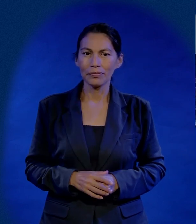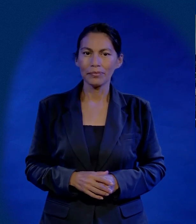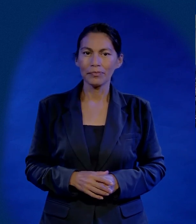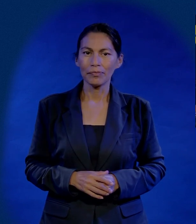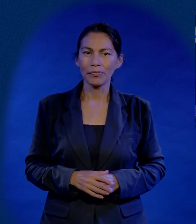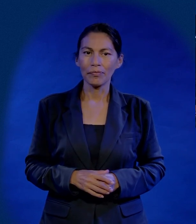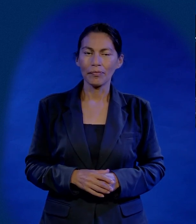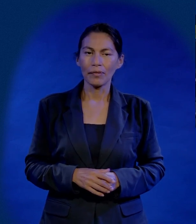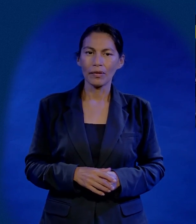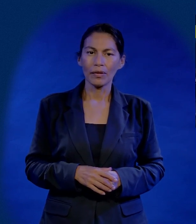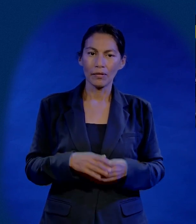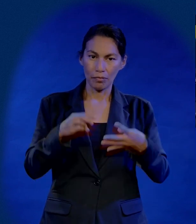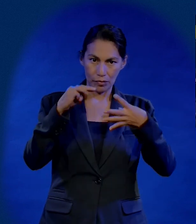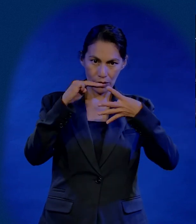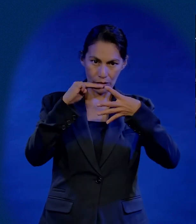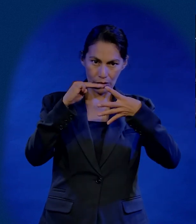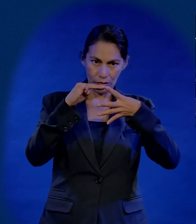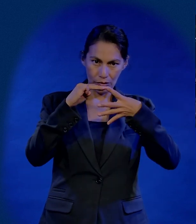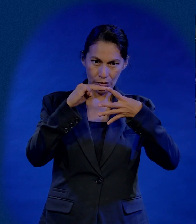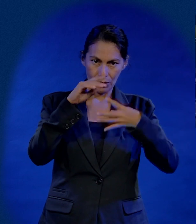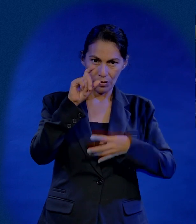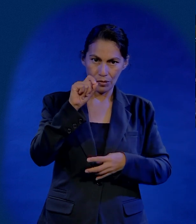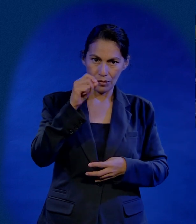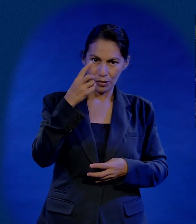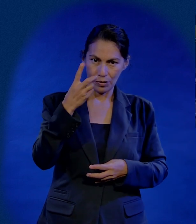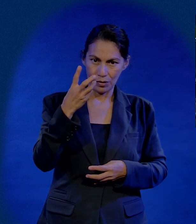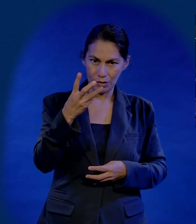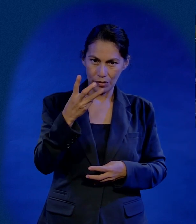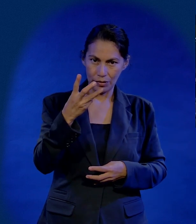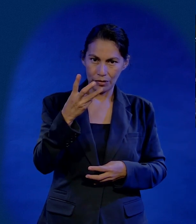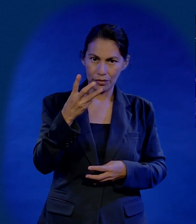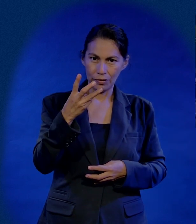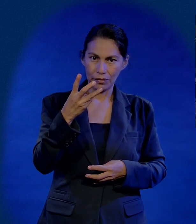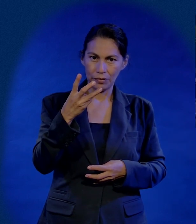Vaya conmigo, por favor, al mismo capítulo 23.